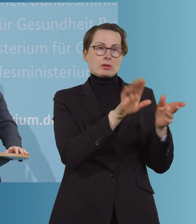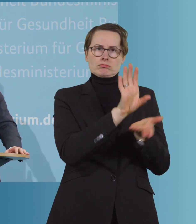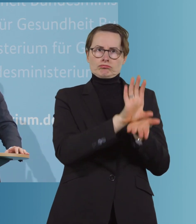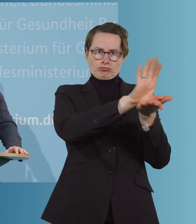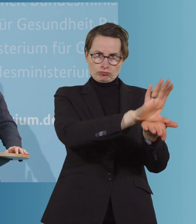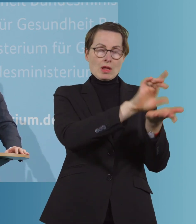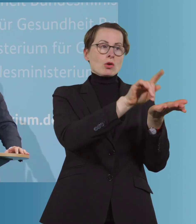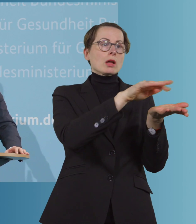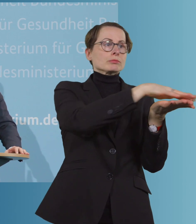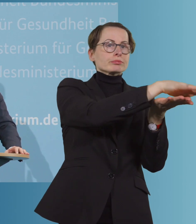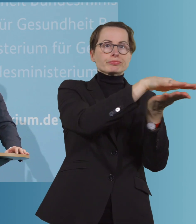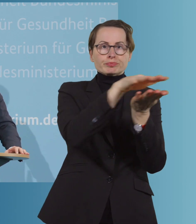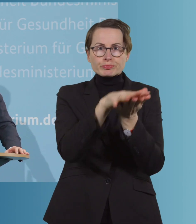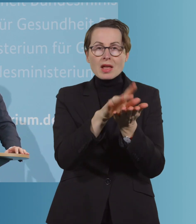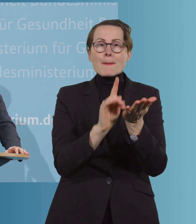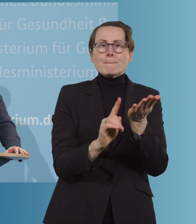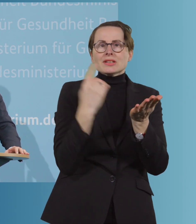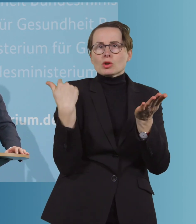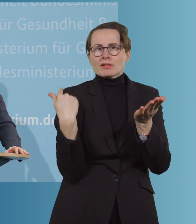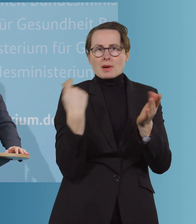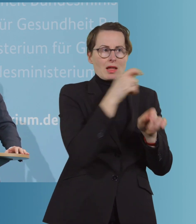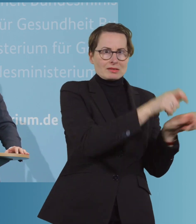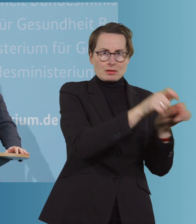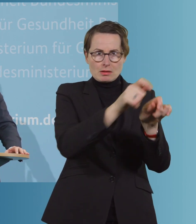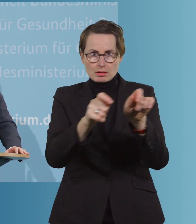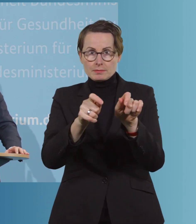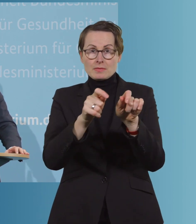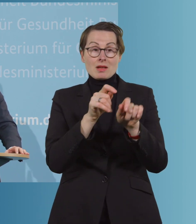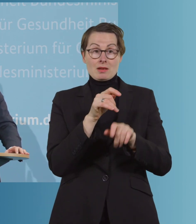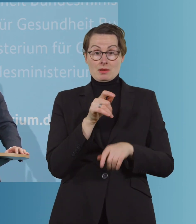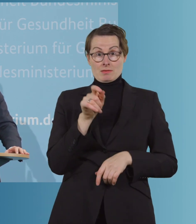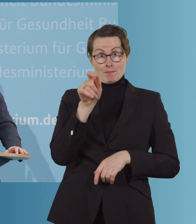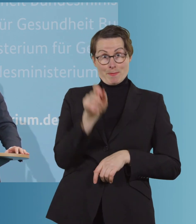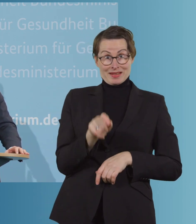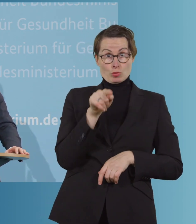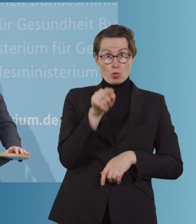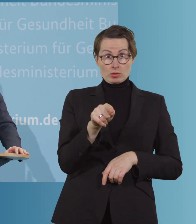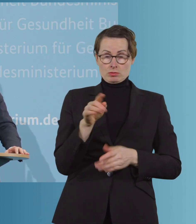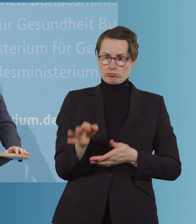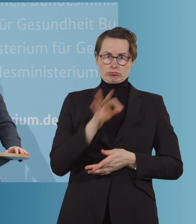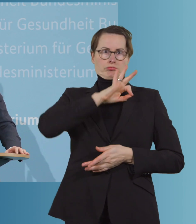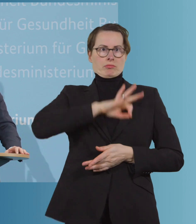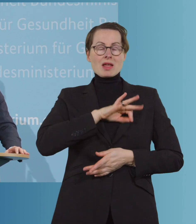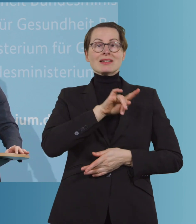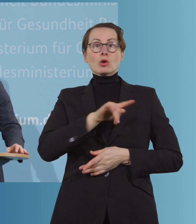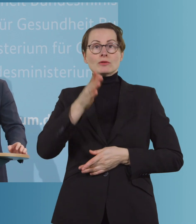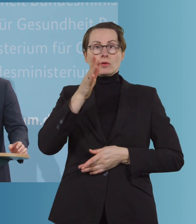auf die besonders belasteten Beschäftigten. Pro Person sind weiterhin bis zu 1.500 Euro steuerfrei möglich, wenn sie